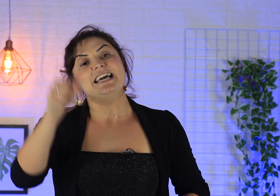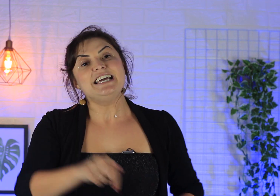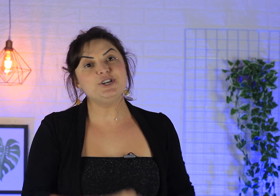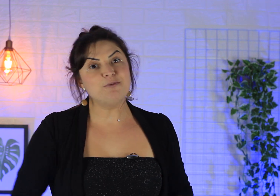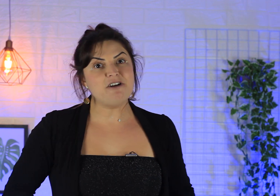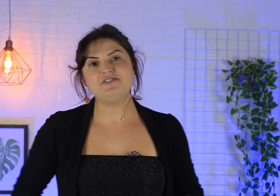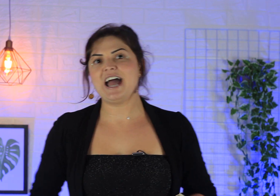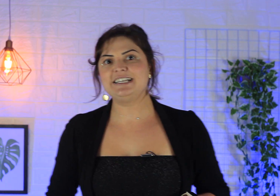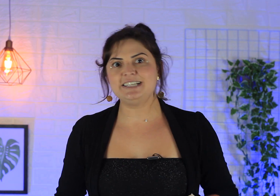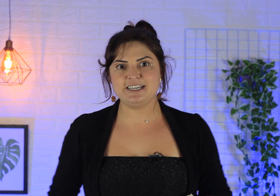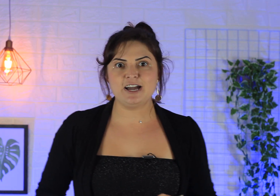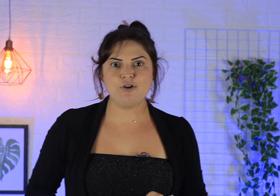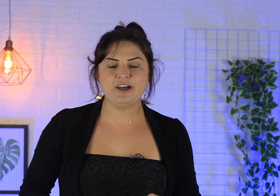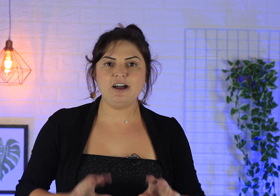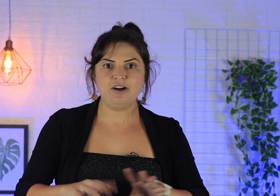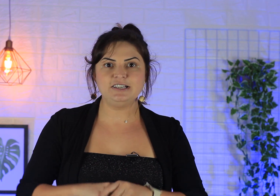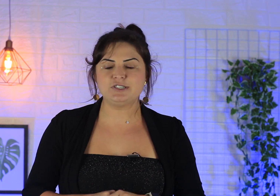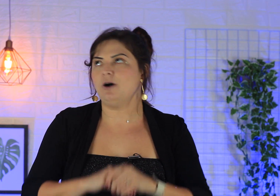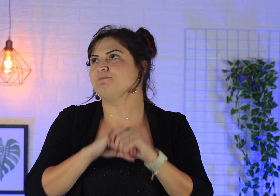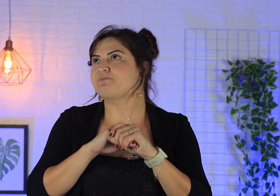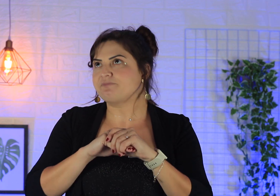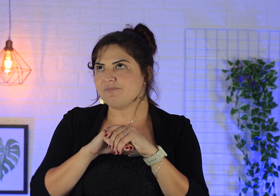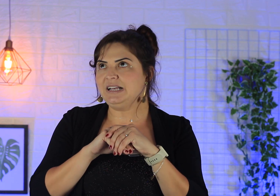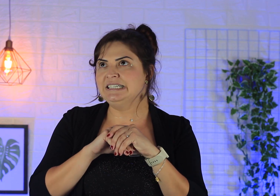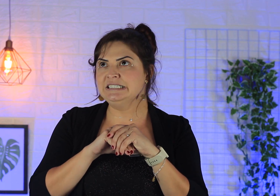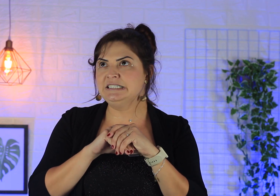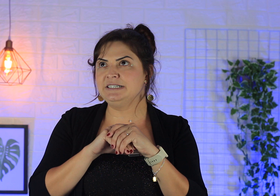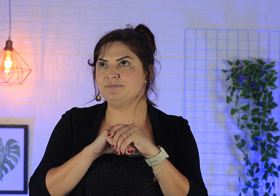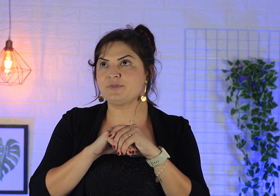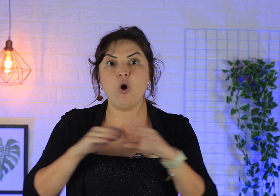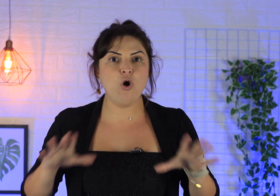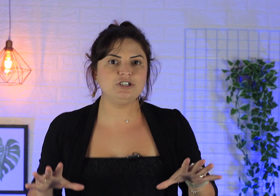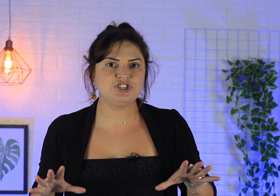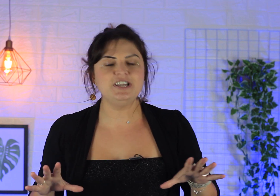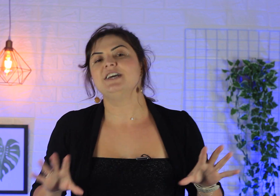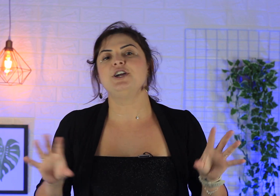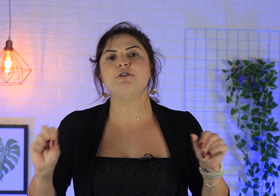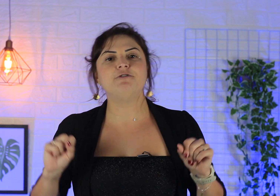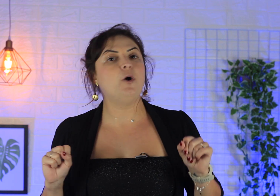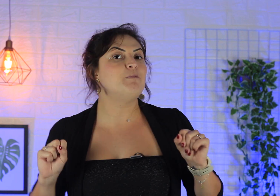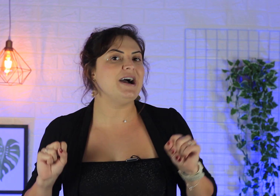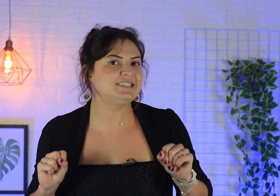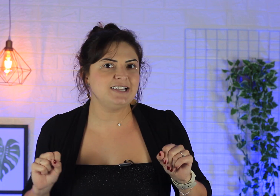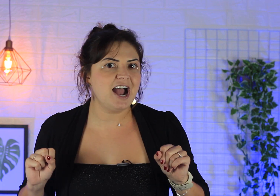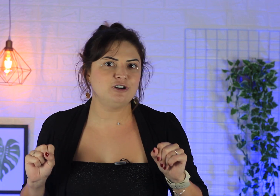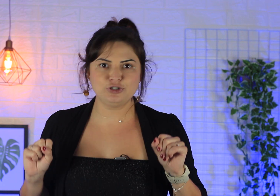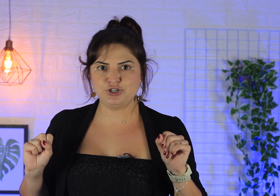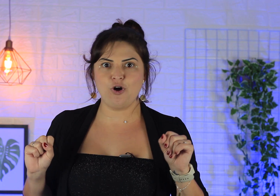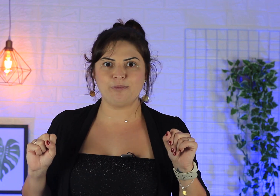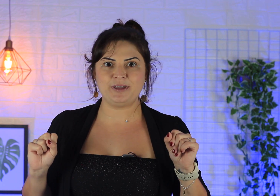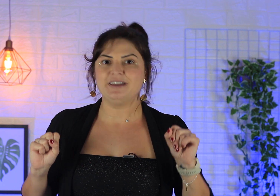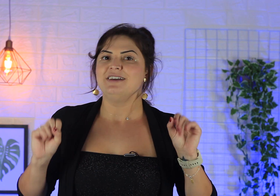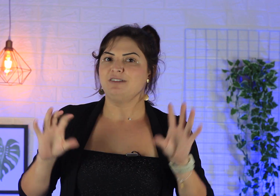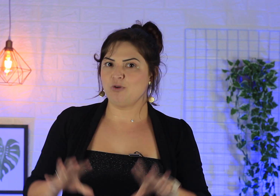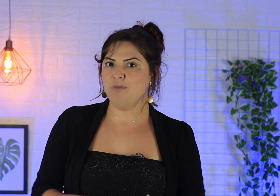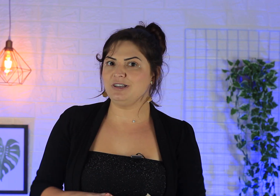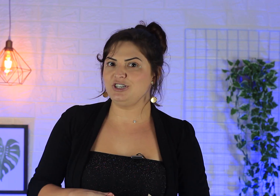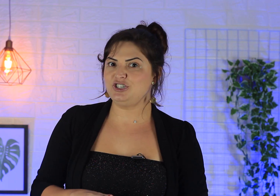Em uma frase aqui agora, olha só, hoje eu vou passear no shopping. Então como que a gente